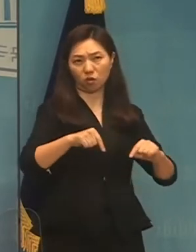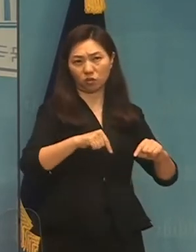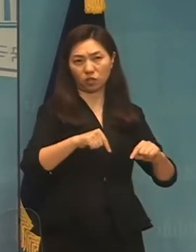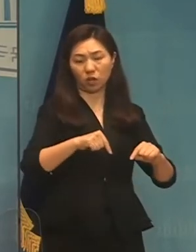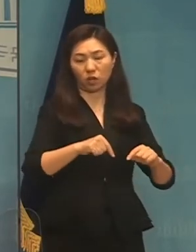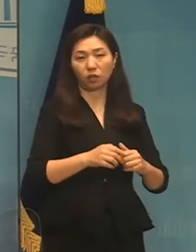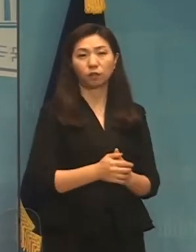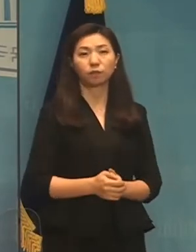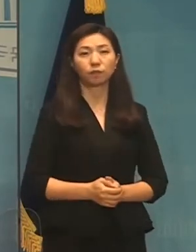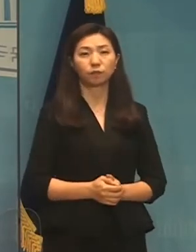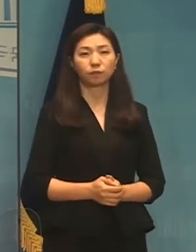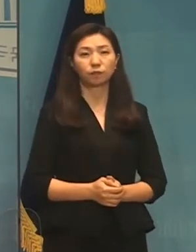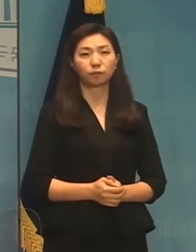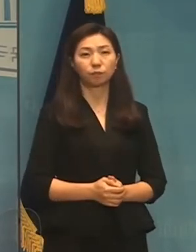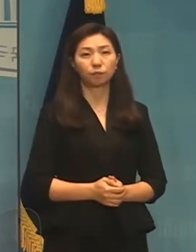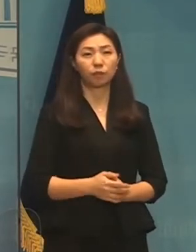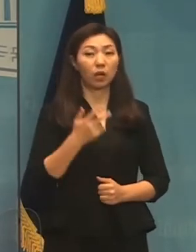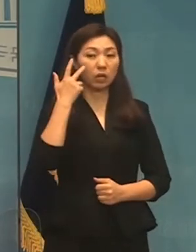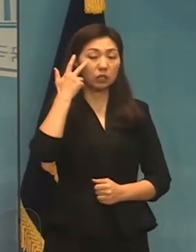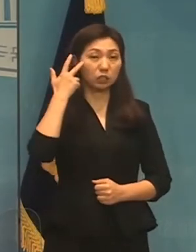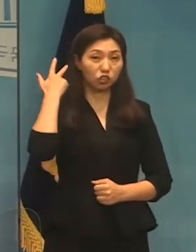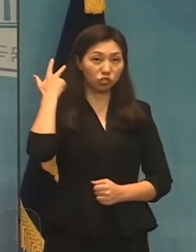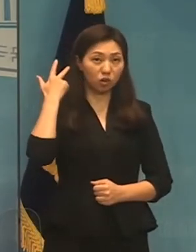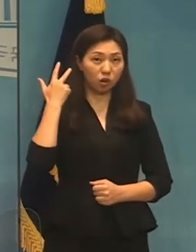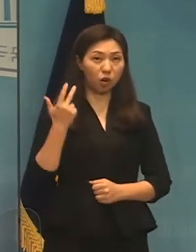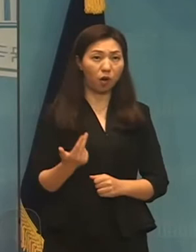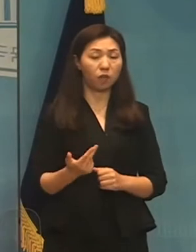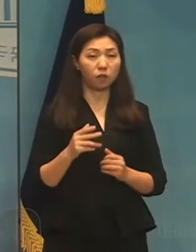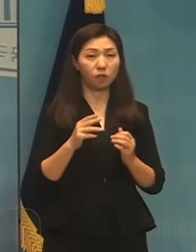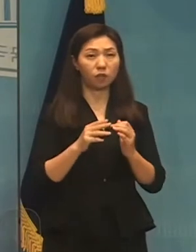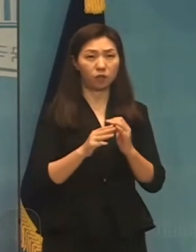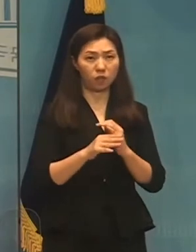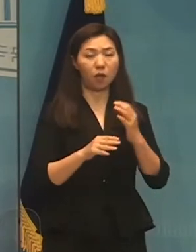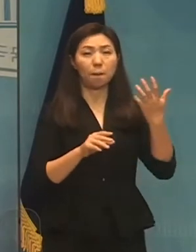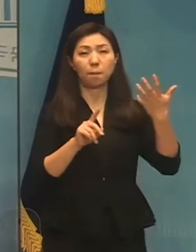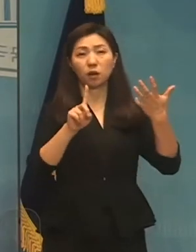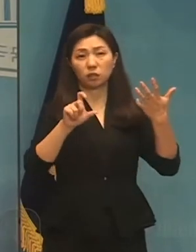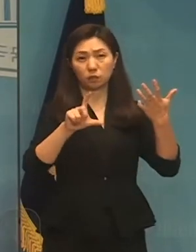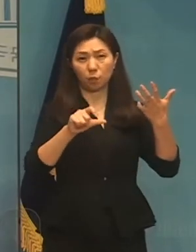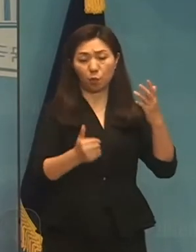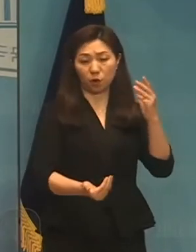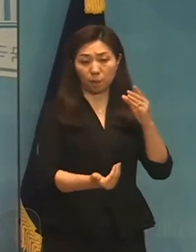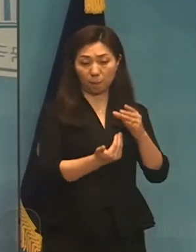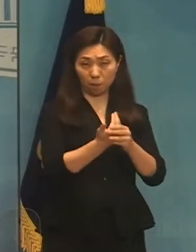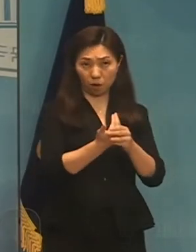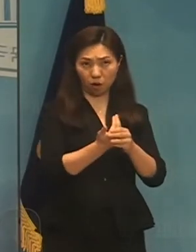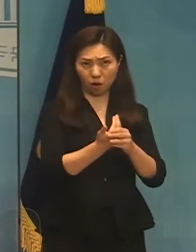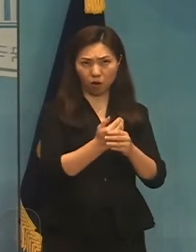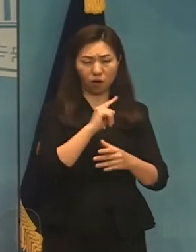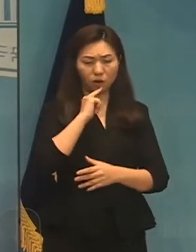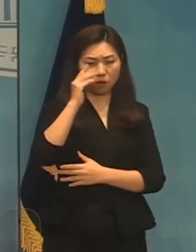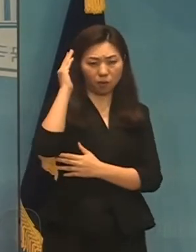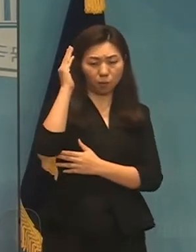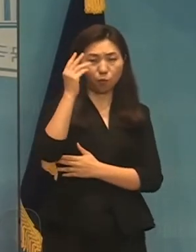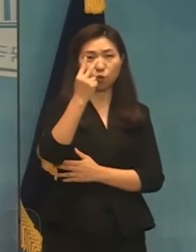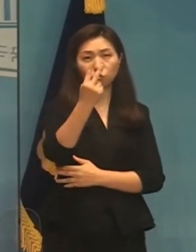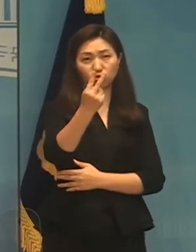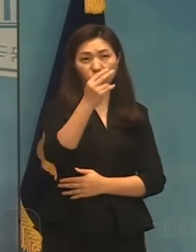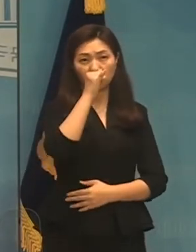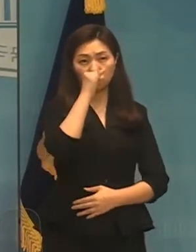약 일주일 전인 8월 15일 두 가지 목소리를 기억하십니다.